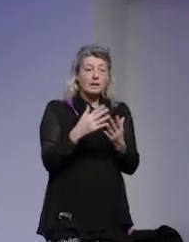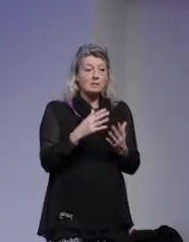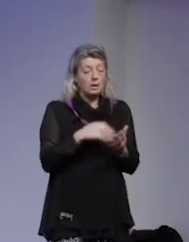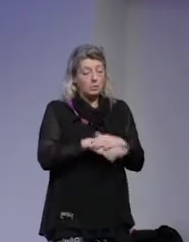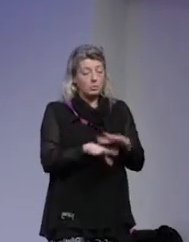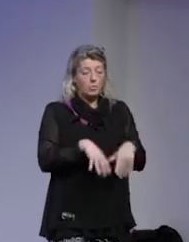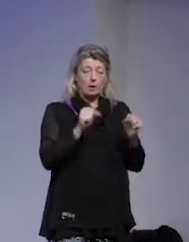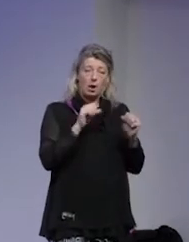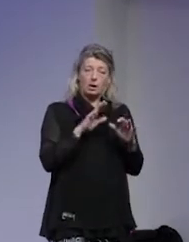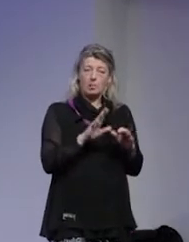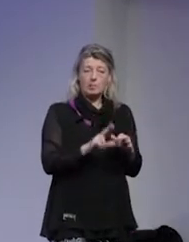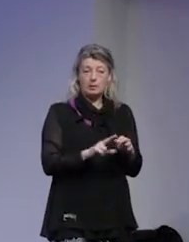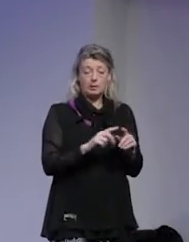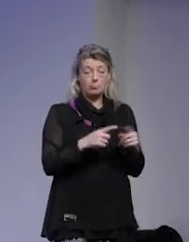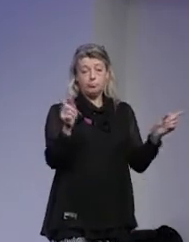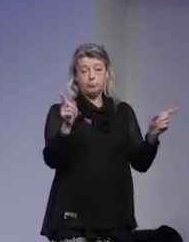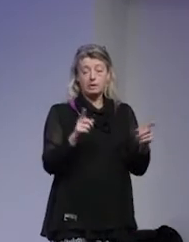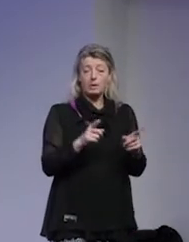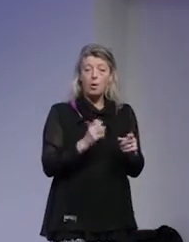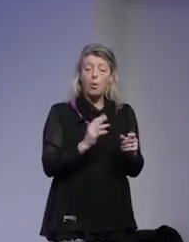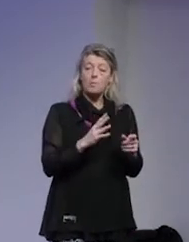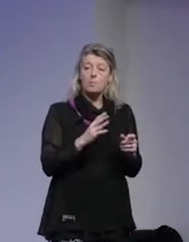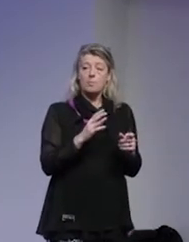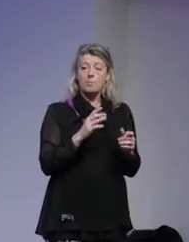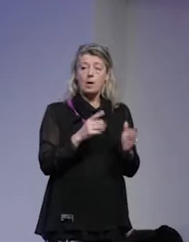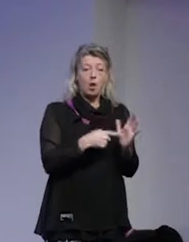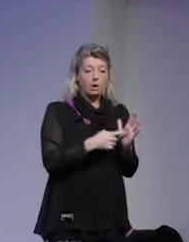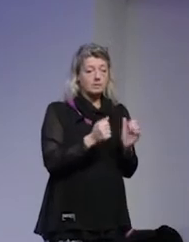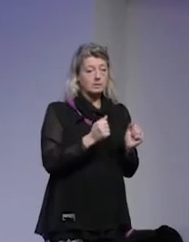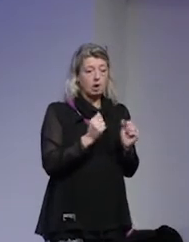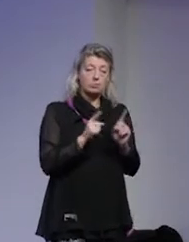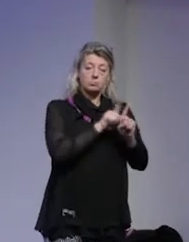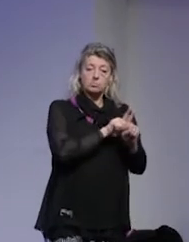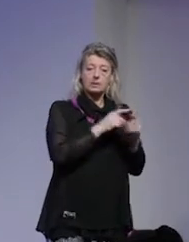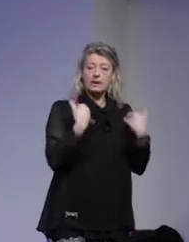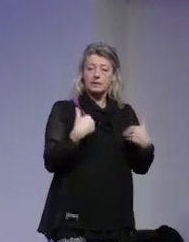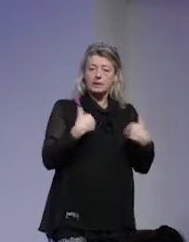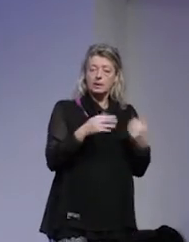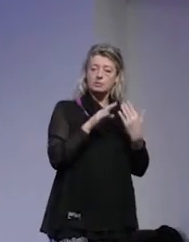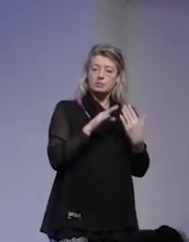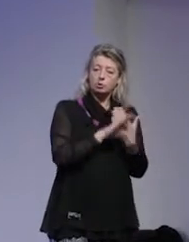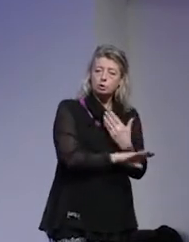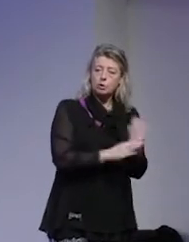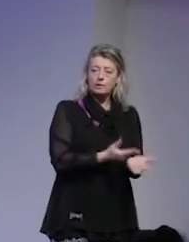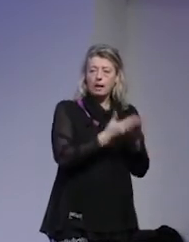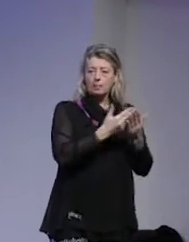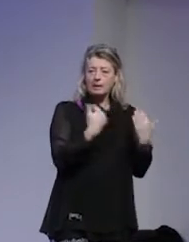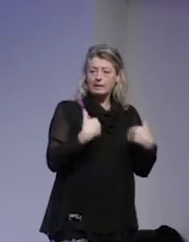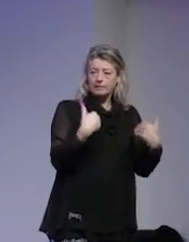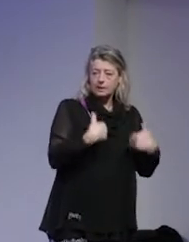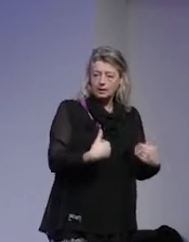uppdrag, vill säga enligt lagen att stå på individens sida och skydda och hjälpa individen.